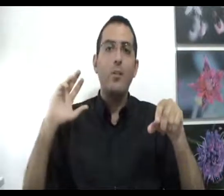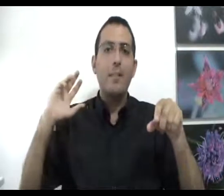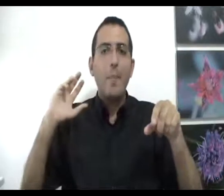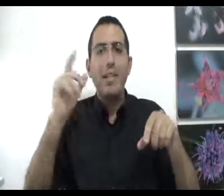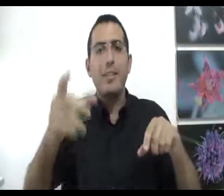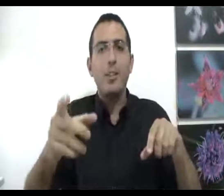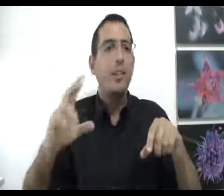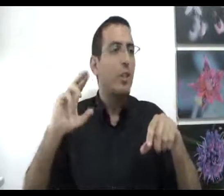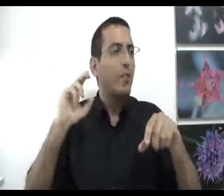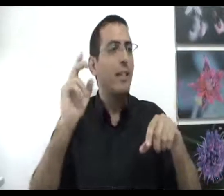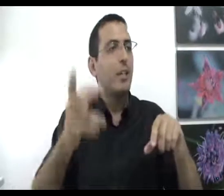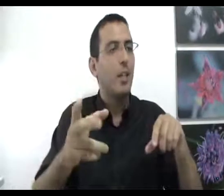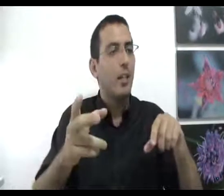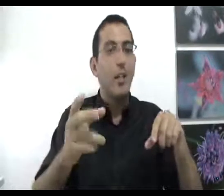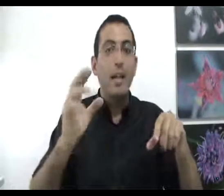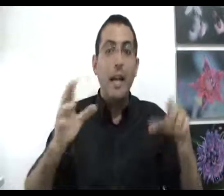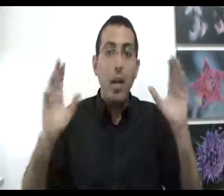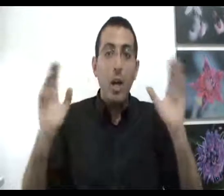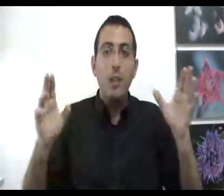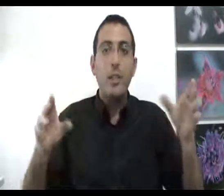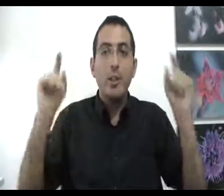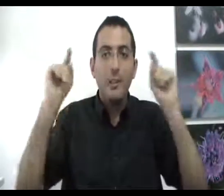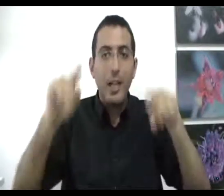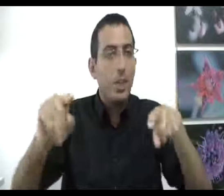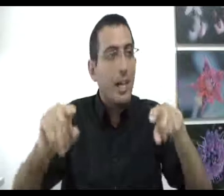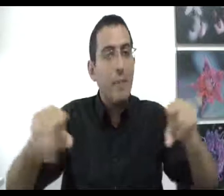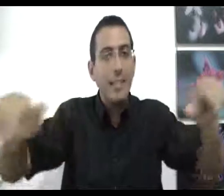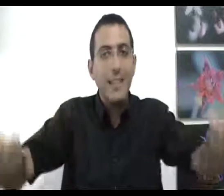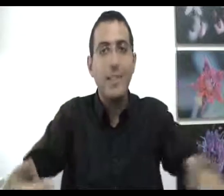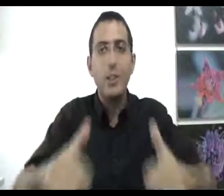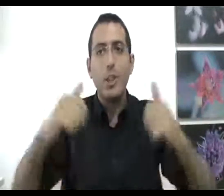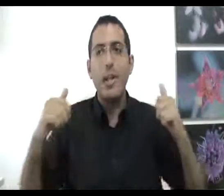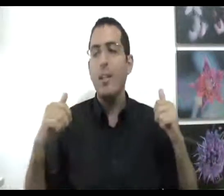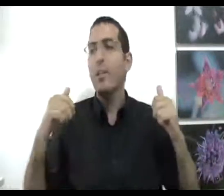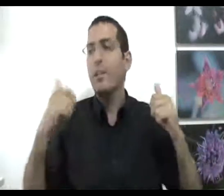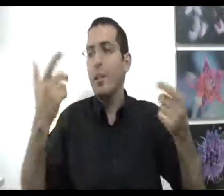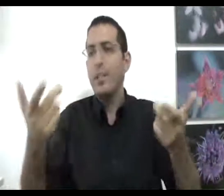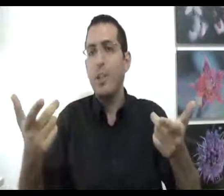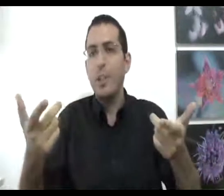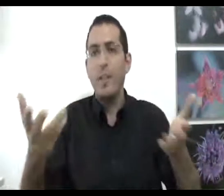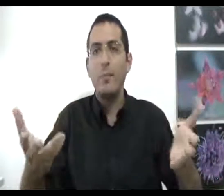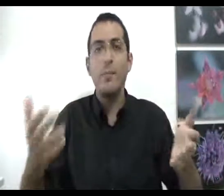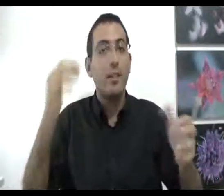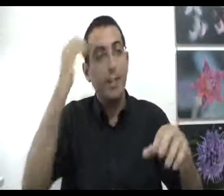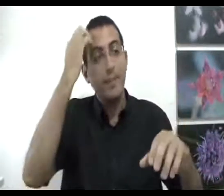תאמין לשכל שלי תקשיב לשכל שלי להגיד לו לא, תקשיב לשכל שלך ובדרך השכל שלך, תבוא לשכל שלי ואיך עושים את הדבר הזה